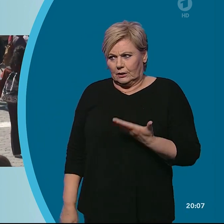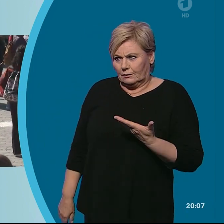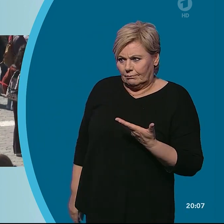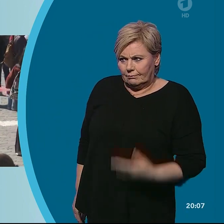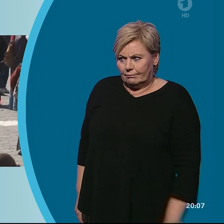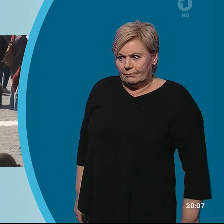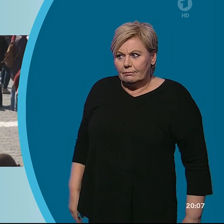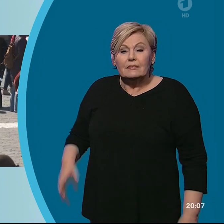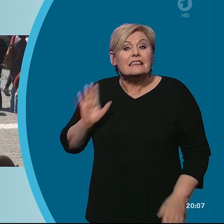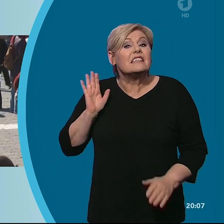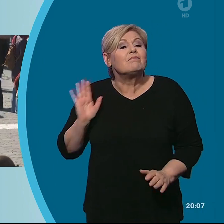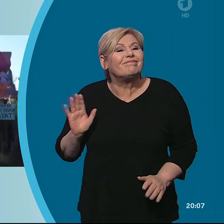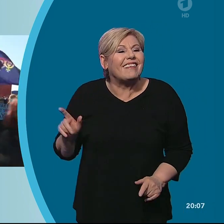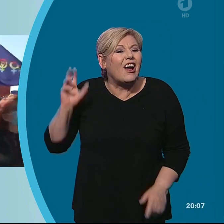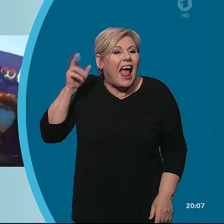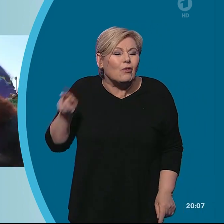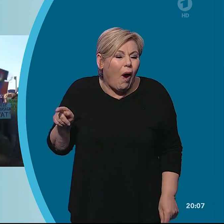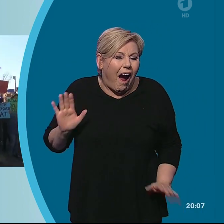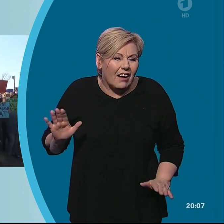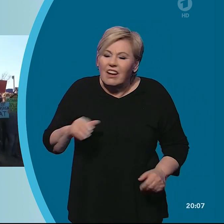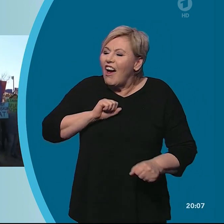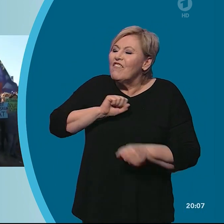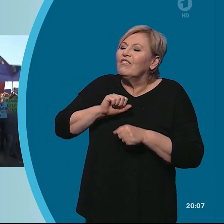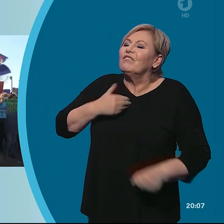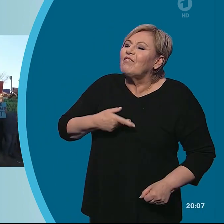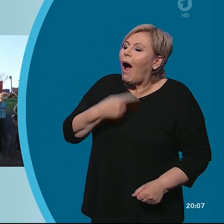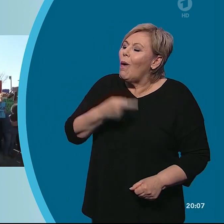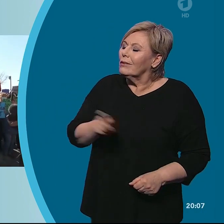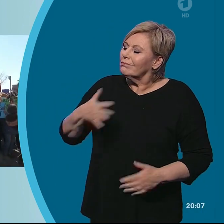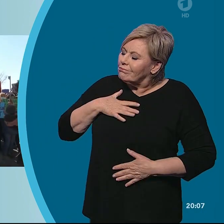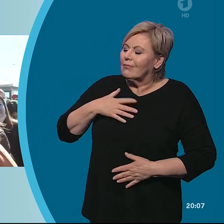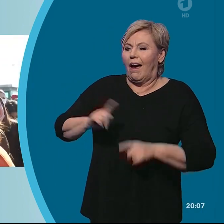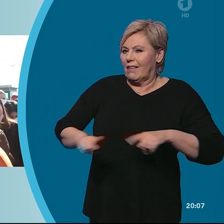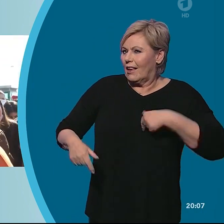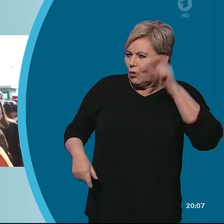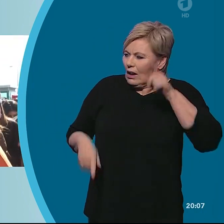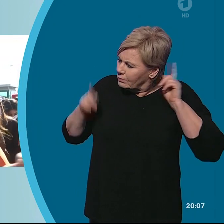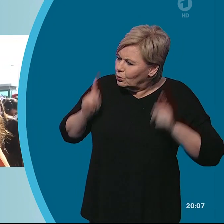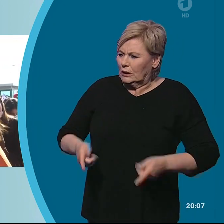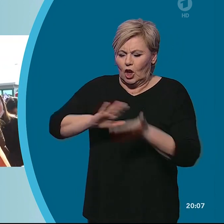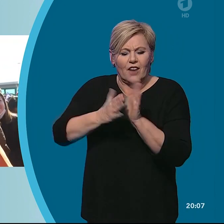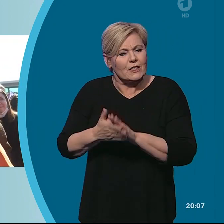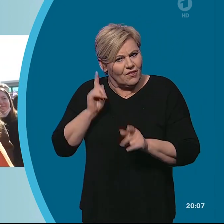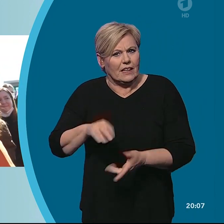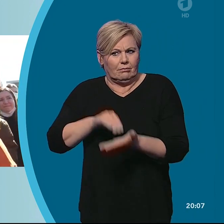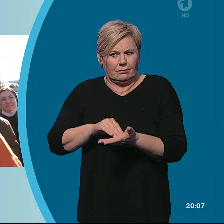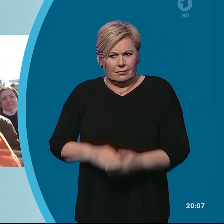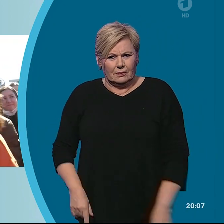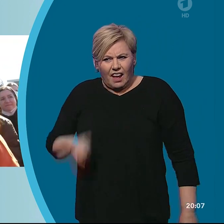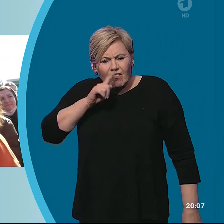unserer, sagen die Frauen auf der Demo und fordern die Wiederaufnahme der Konvention. Welcher Mann fühlt sich unsicher, wenn er abends allein nach